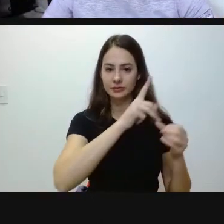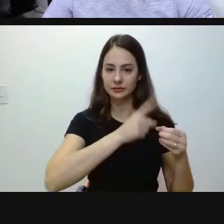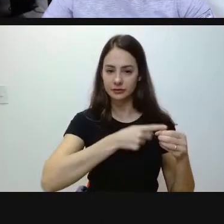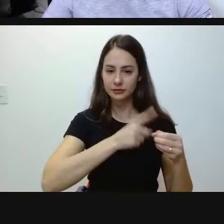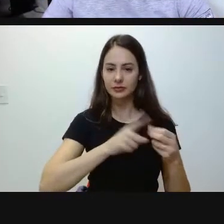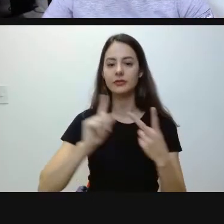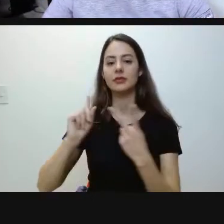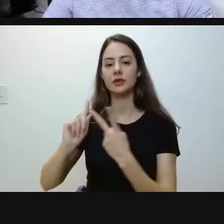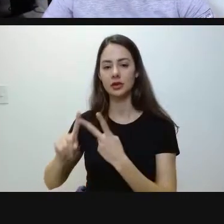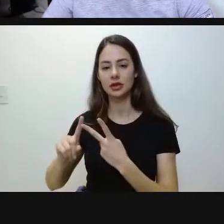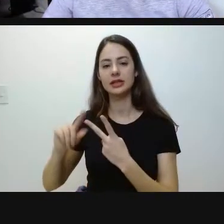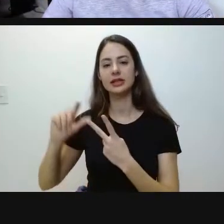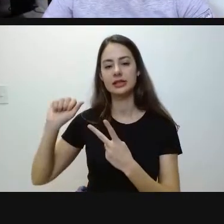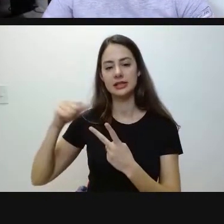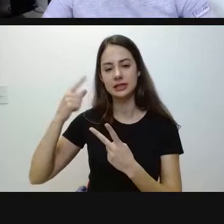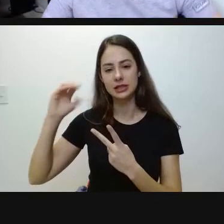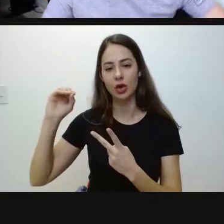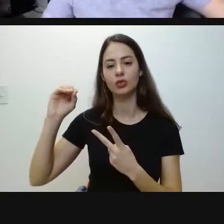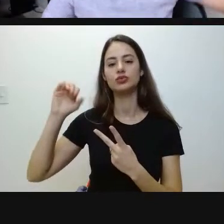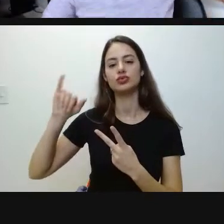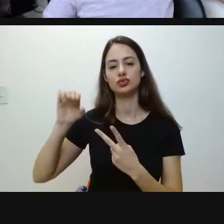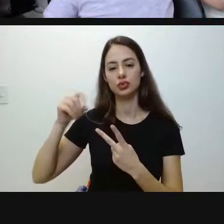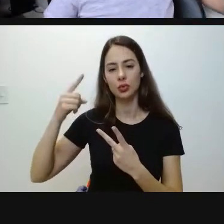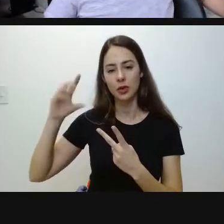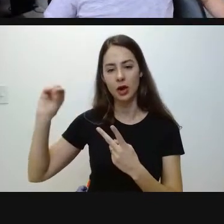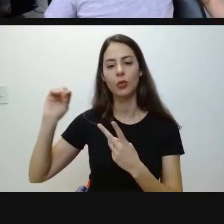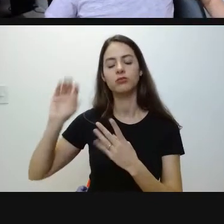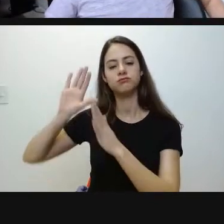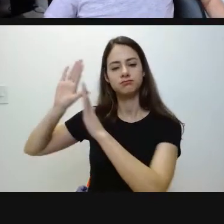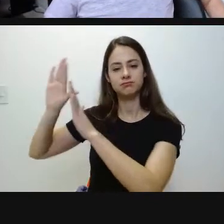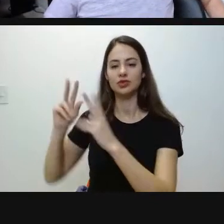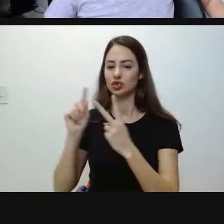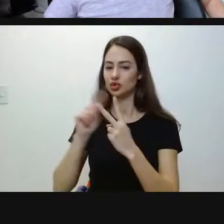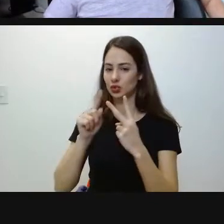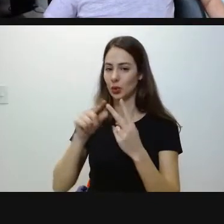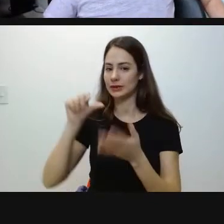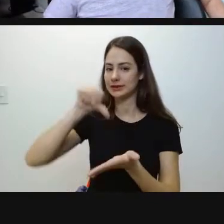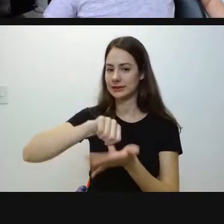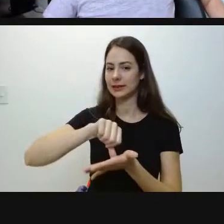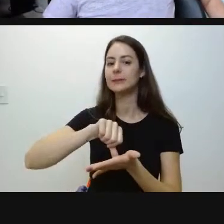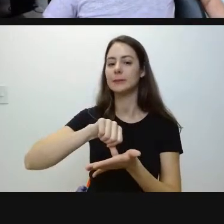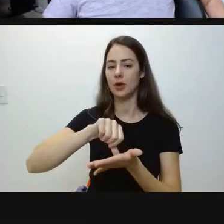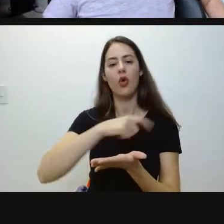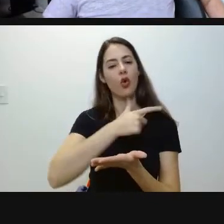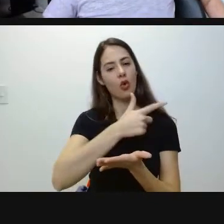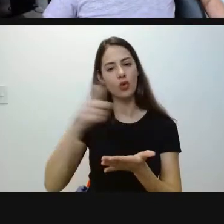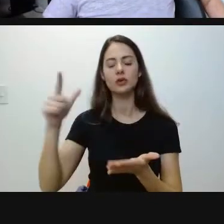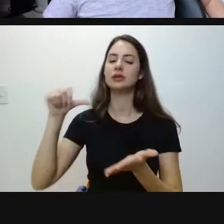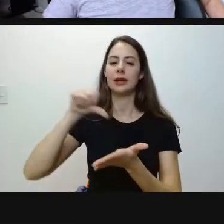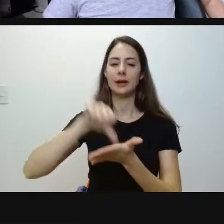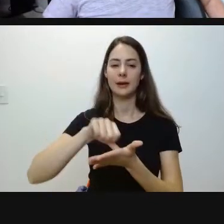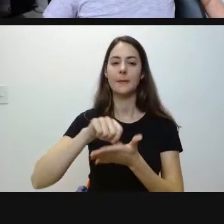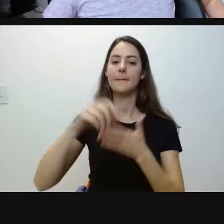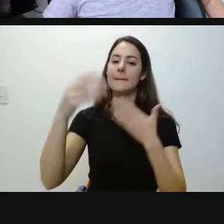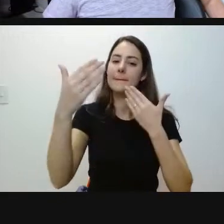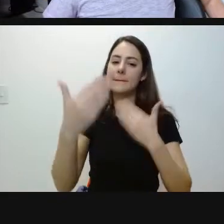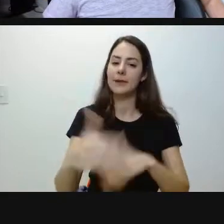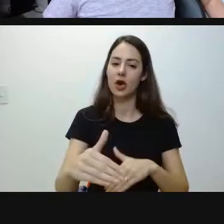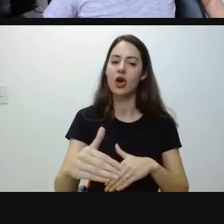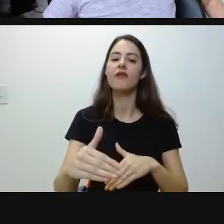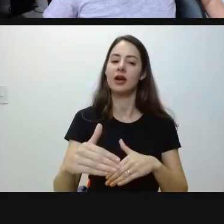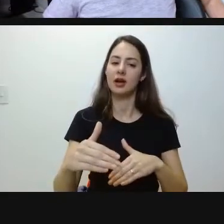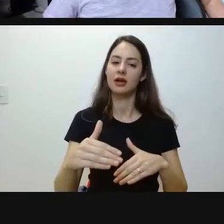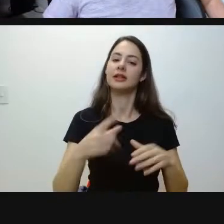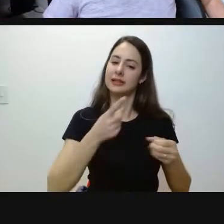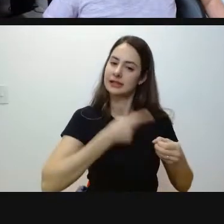cidade de São João Evangelista e Capelino. Com exceção desses dois campos, os demais campos vão ofertar provas dentro da